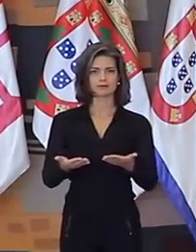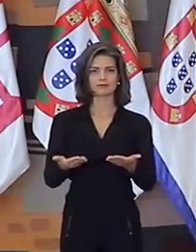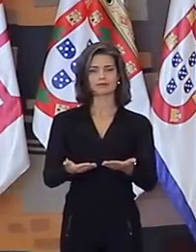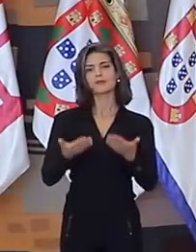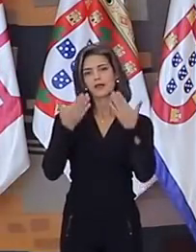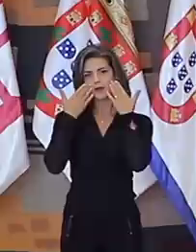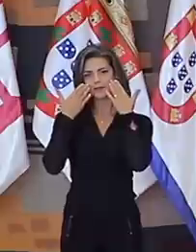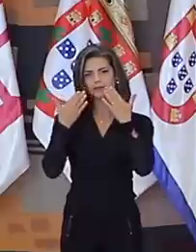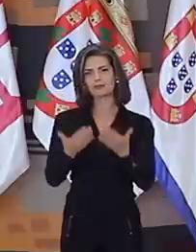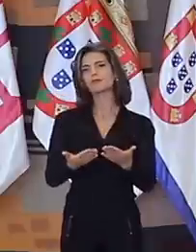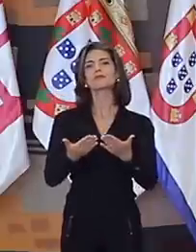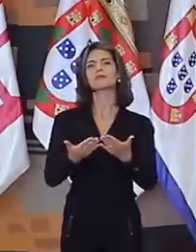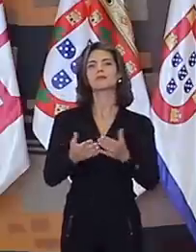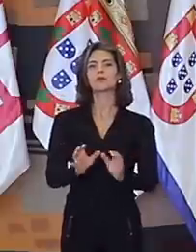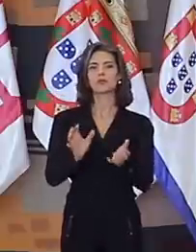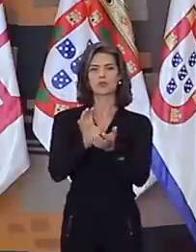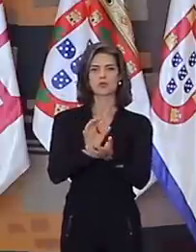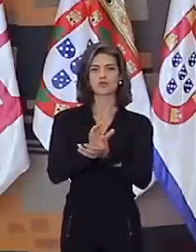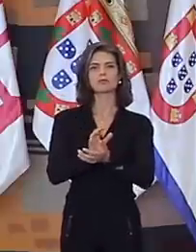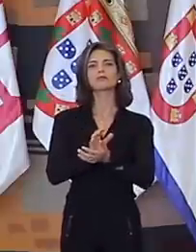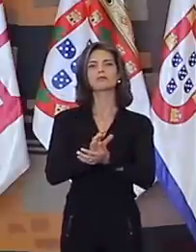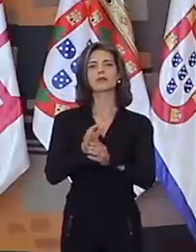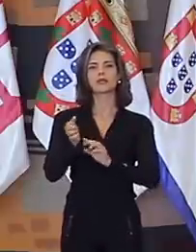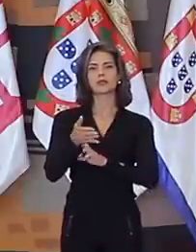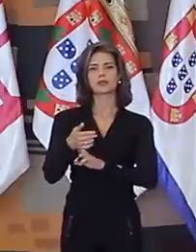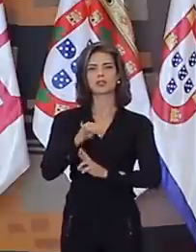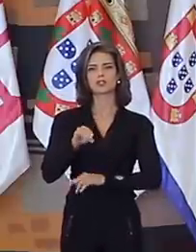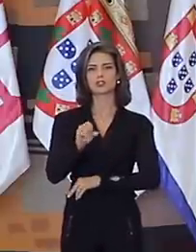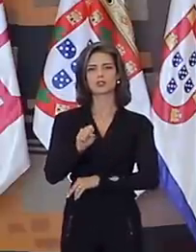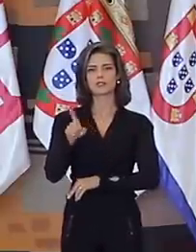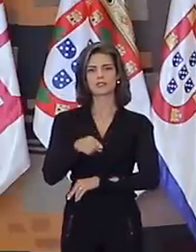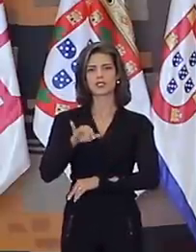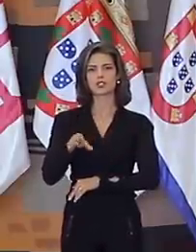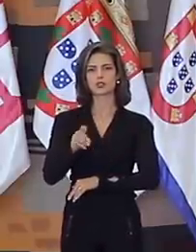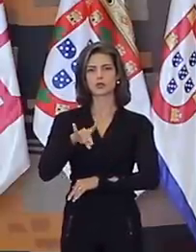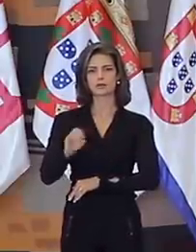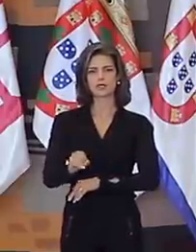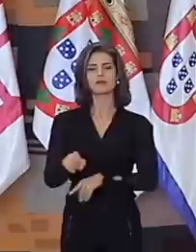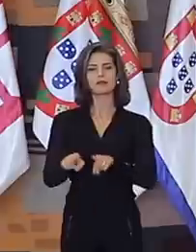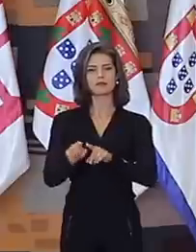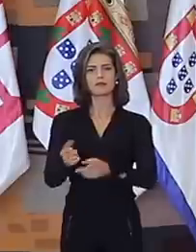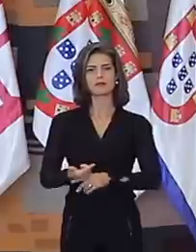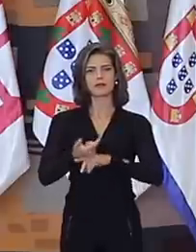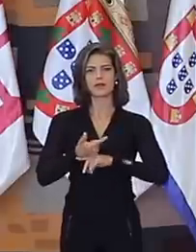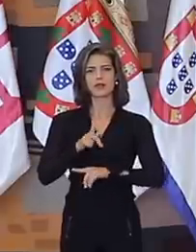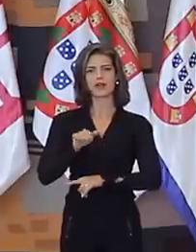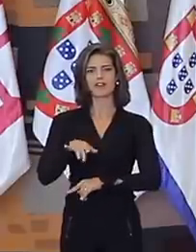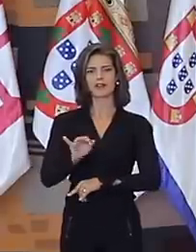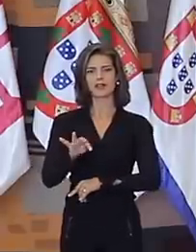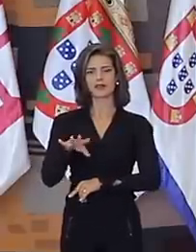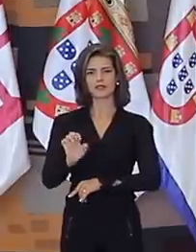apresentados os formandos da turma embaixador José Jobim, agraciados com os prêmios Lafayette de